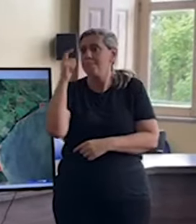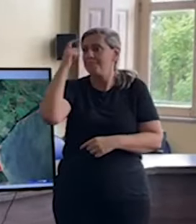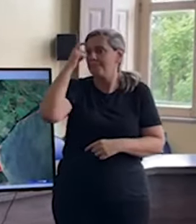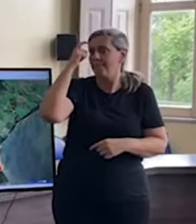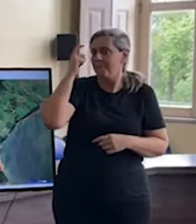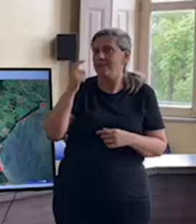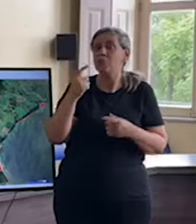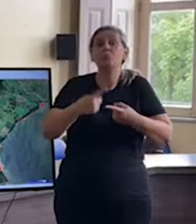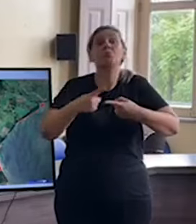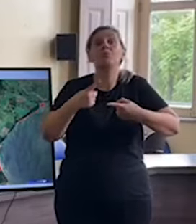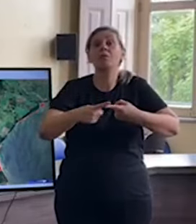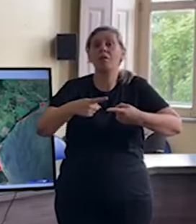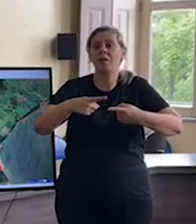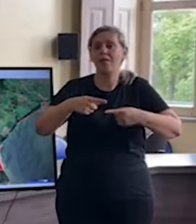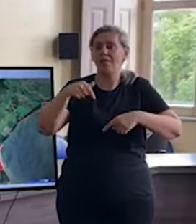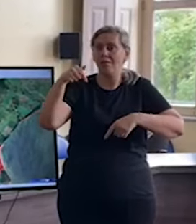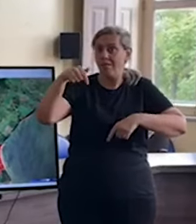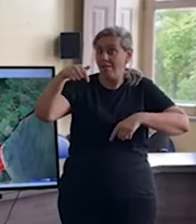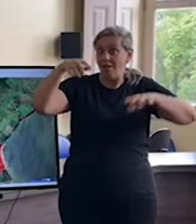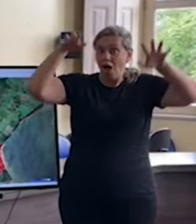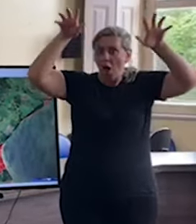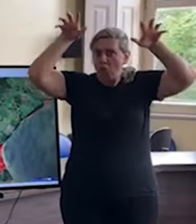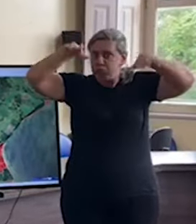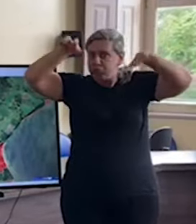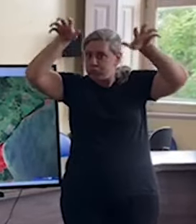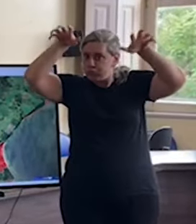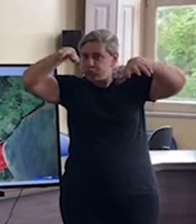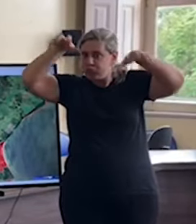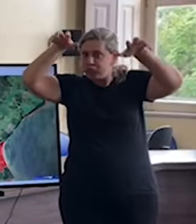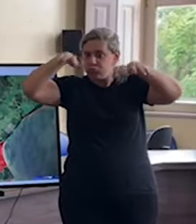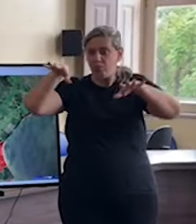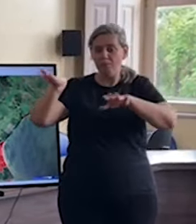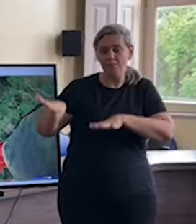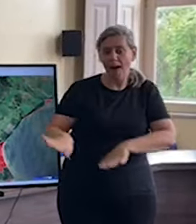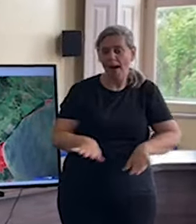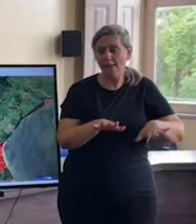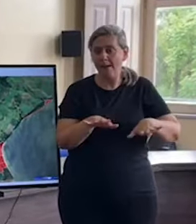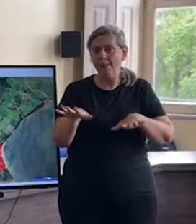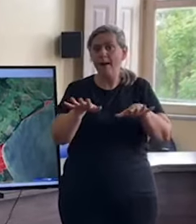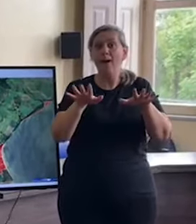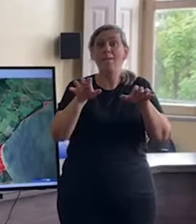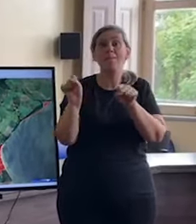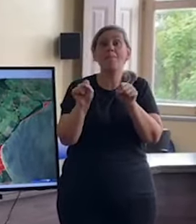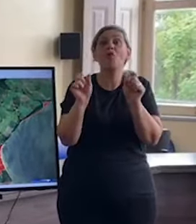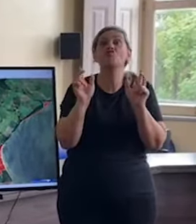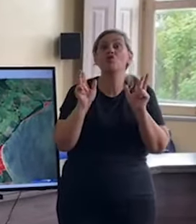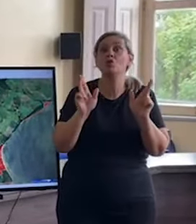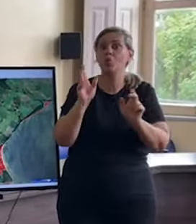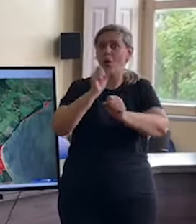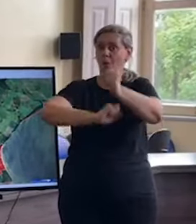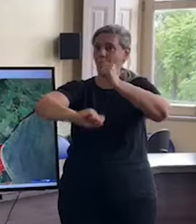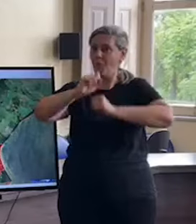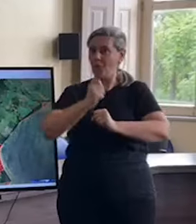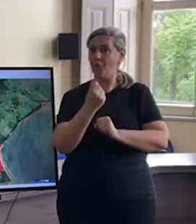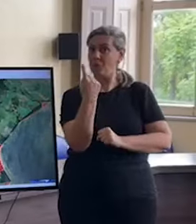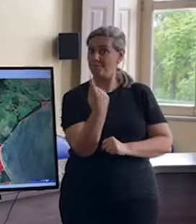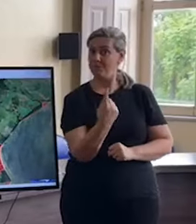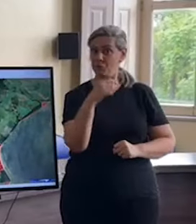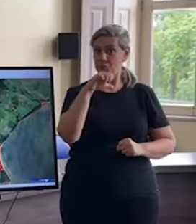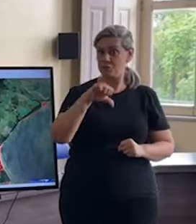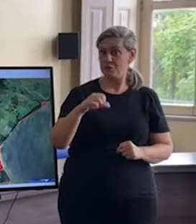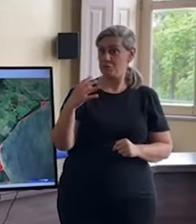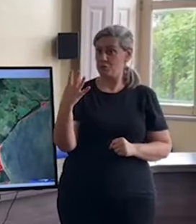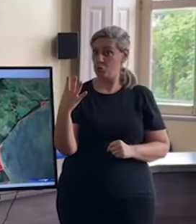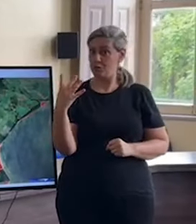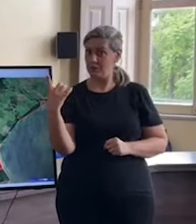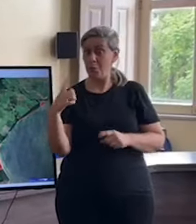enchente repita a situação de 1941 com um pouco mais de gravidade. A previsão dos